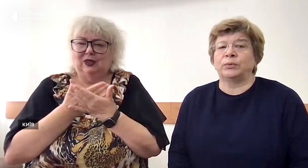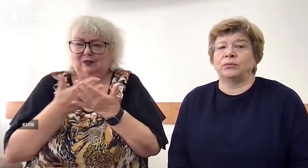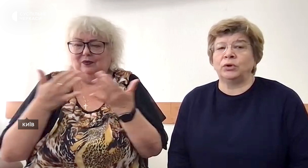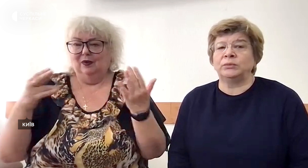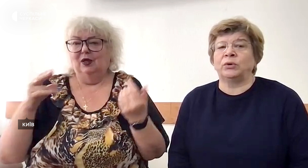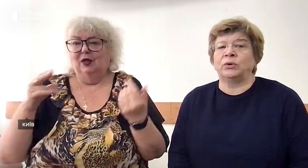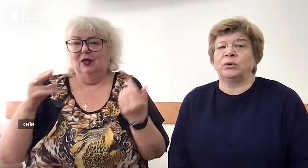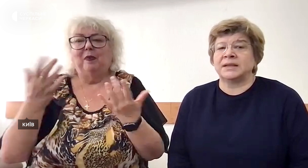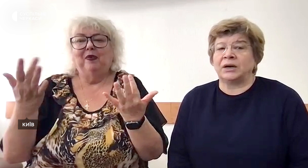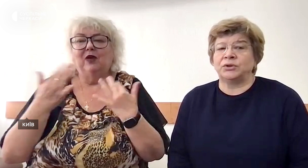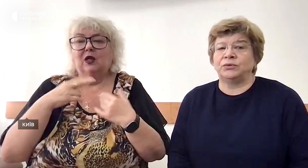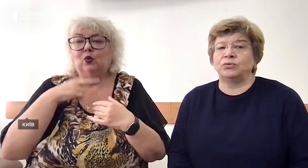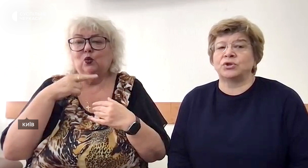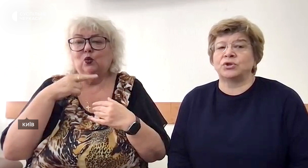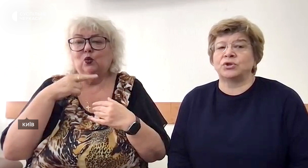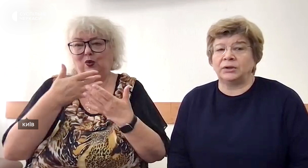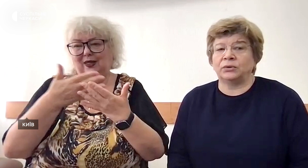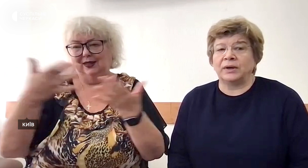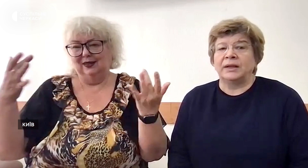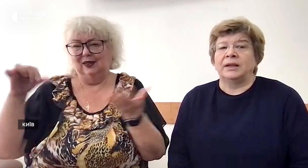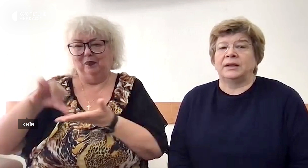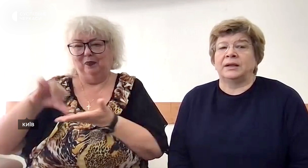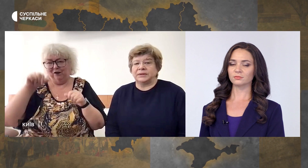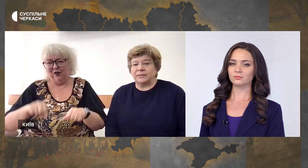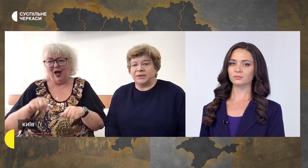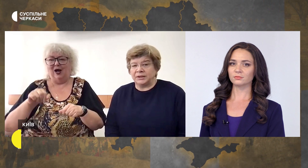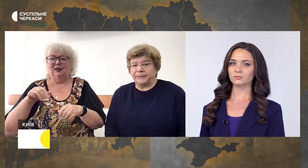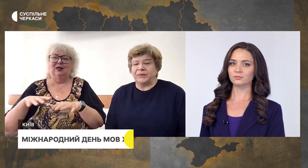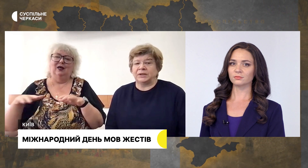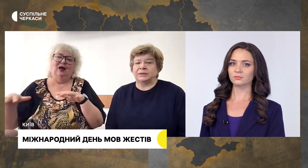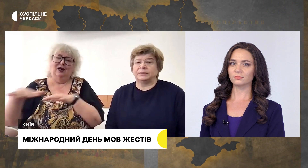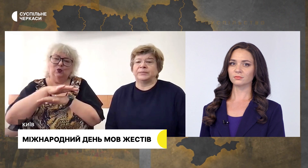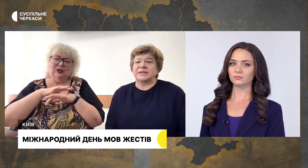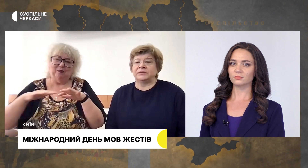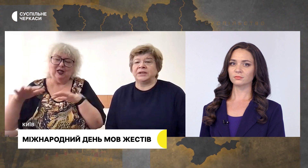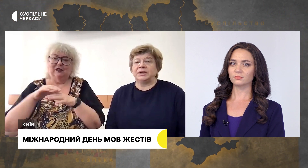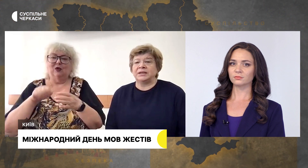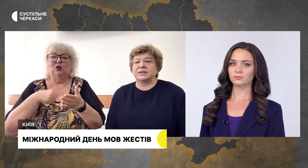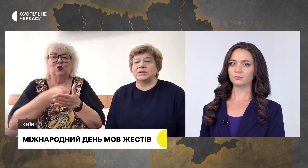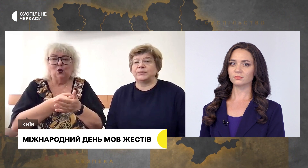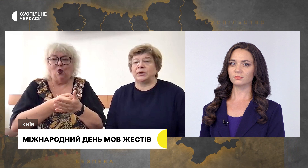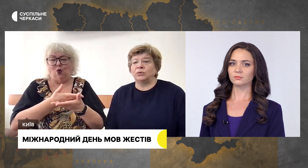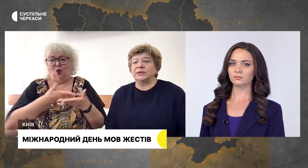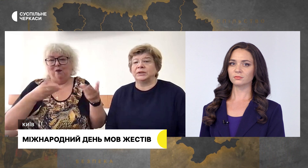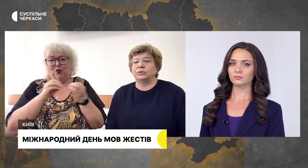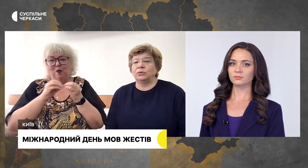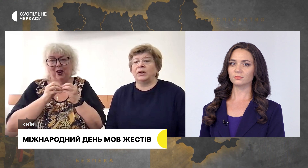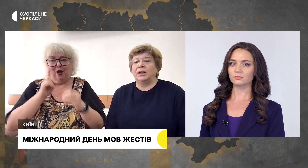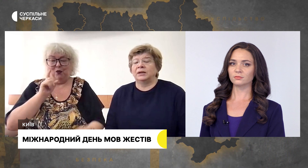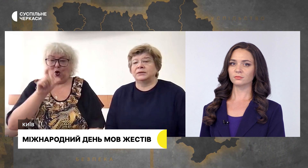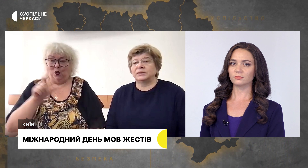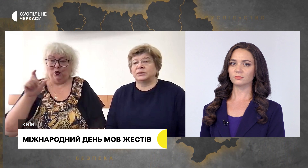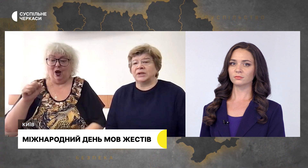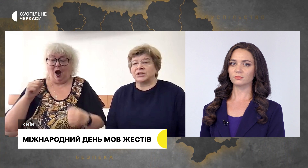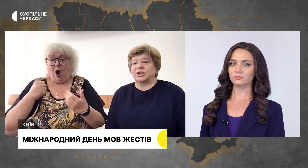проводимо заходів дуже багато. І там є представники різної спільноти